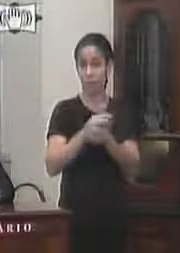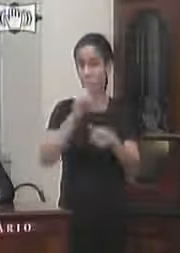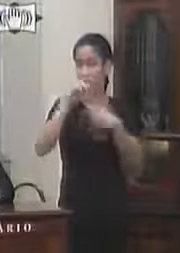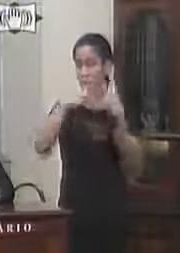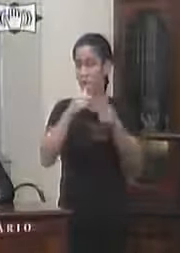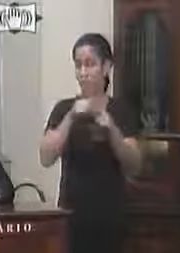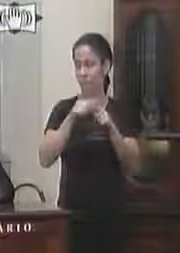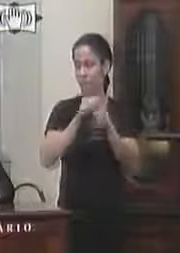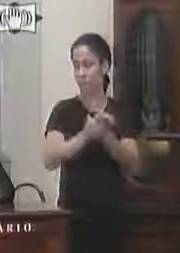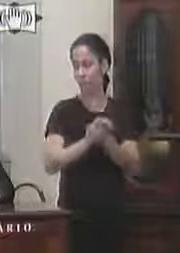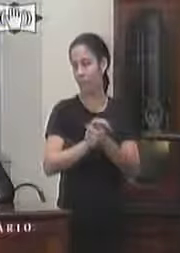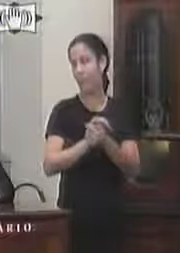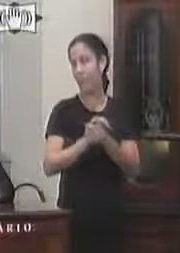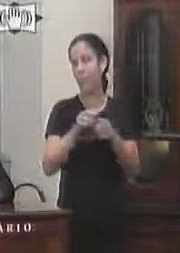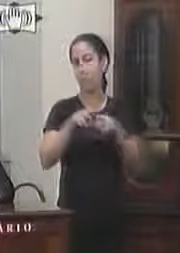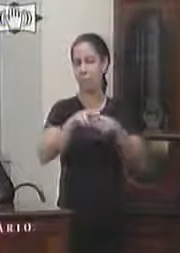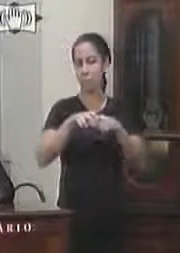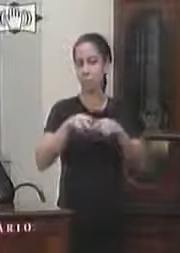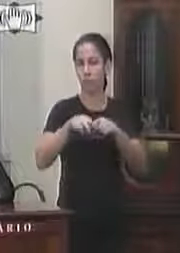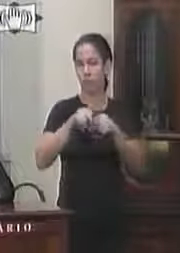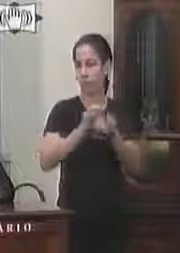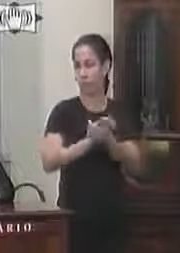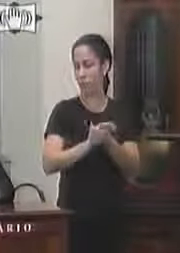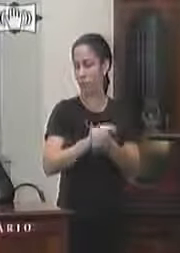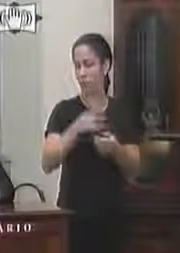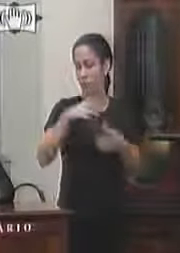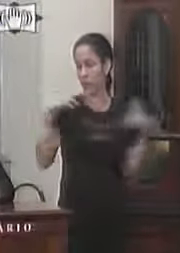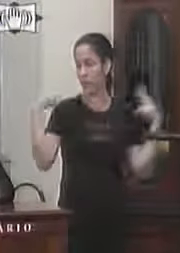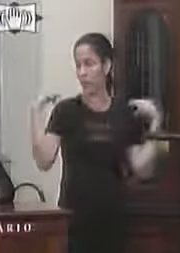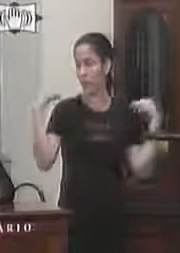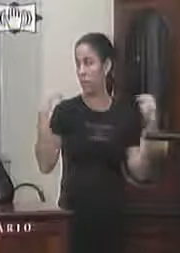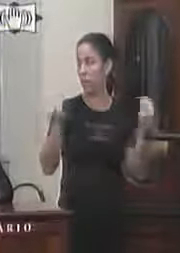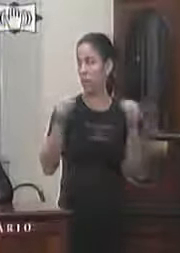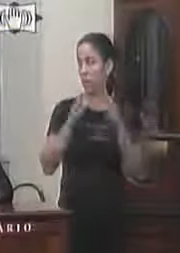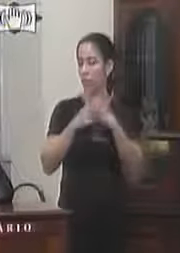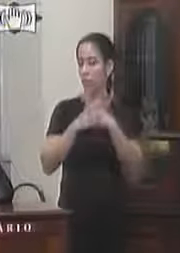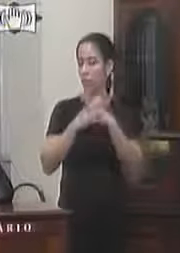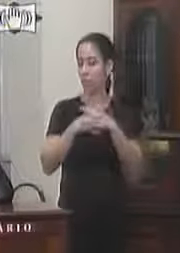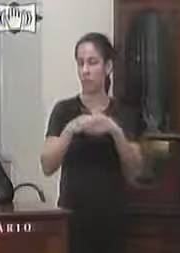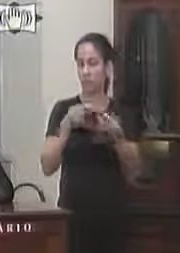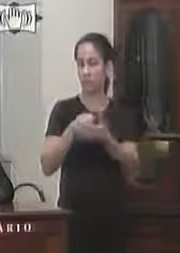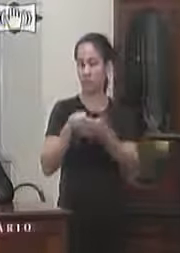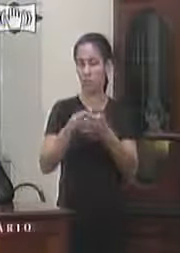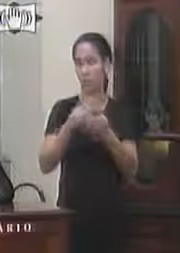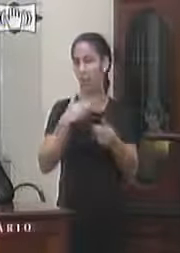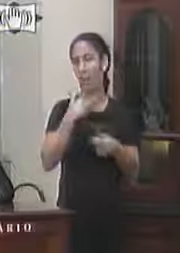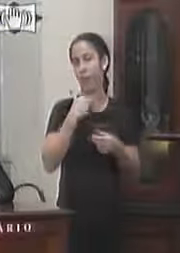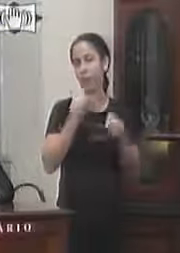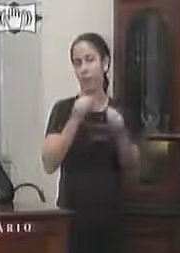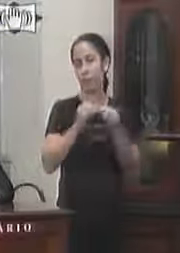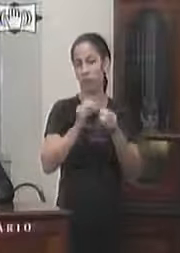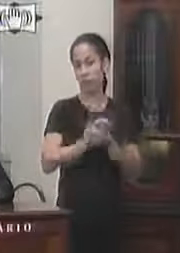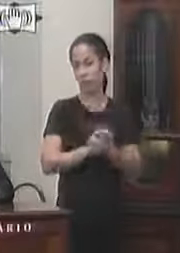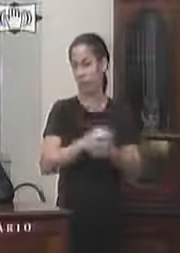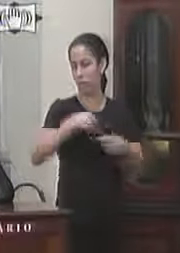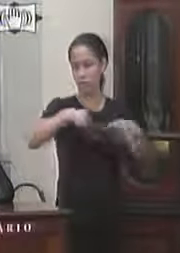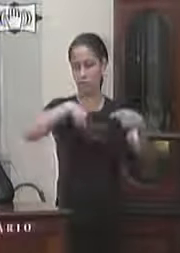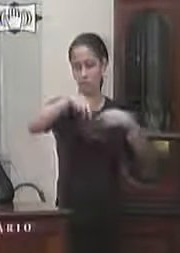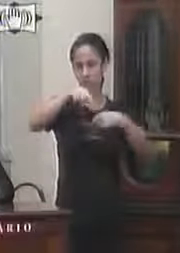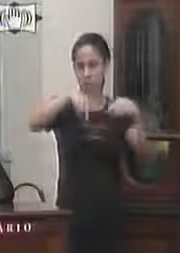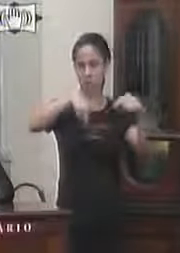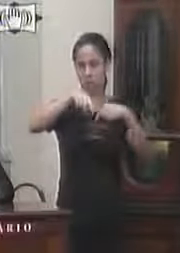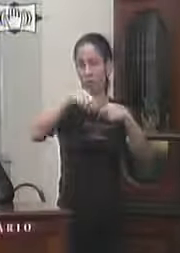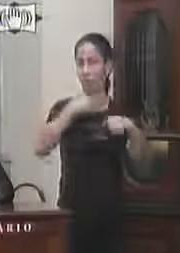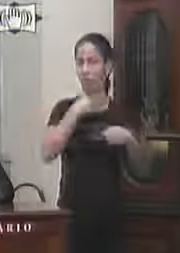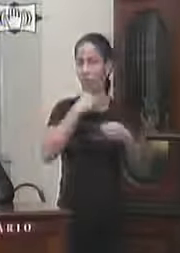implantação de estacionamento rotativo pois para fugirem do mesmo os motores vão sobrecarregando a rua Rua e Barbosa que além de ser estreita é via de mão dupla além disso os moradores